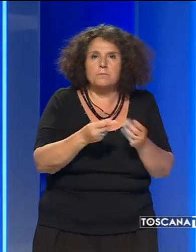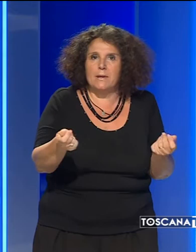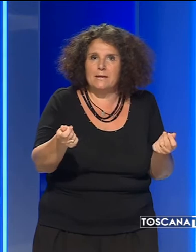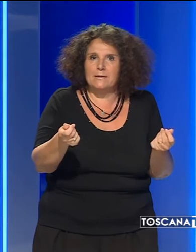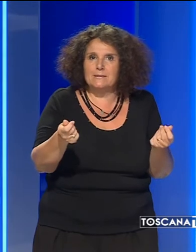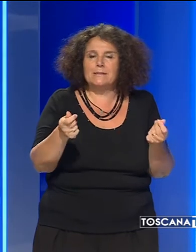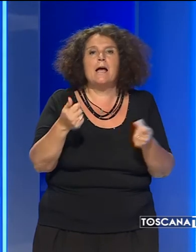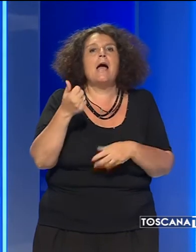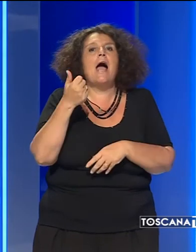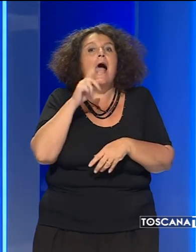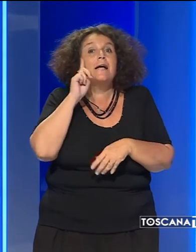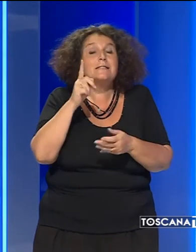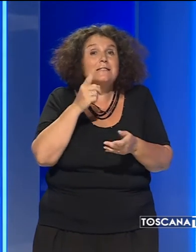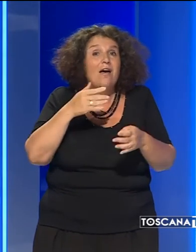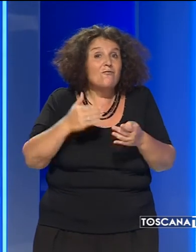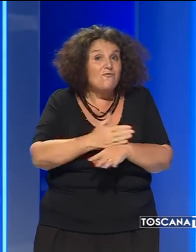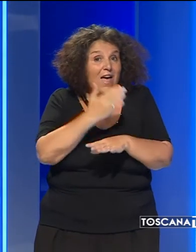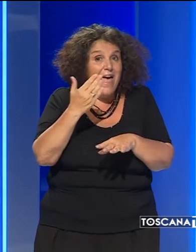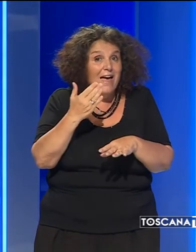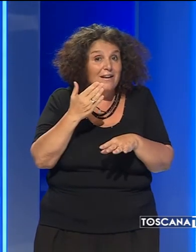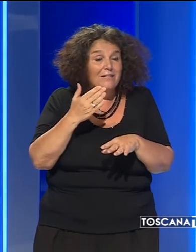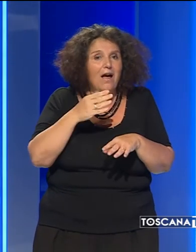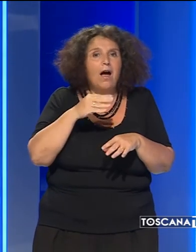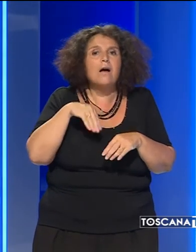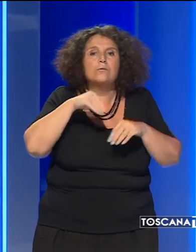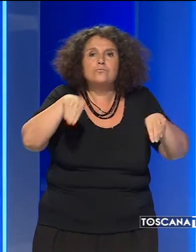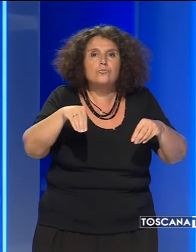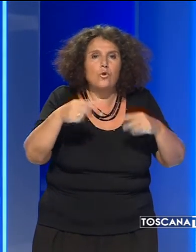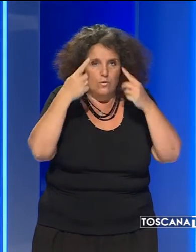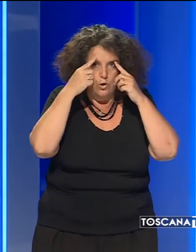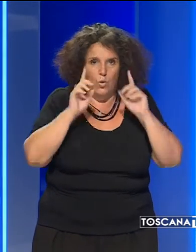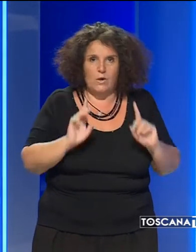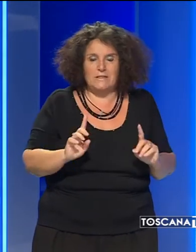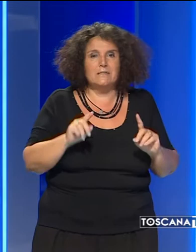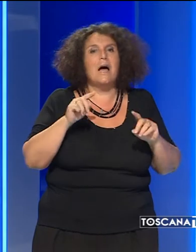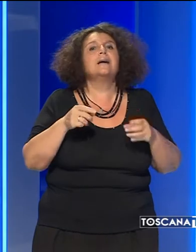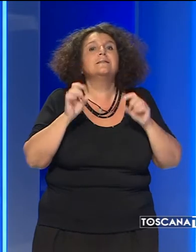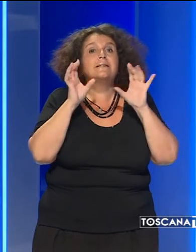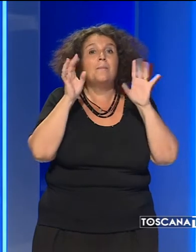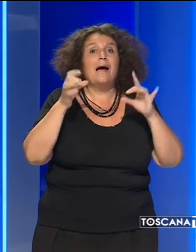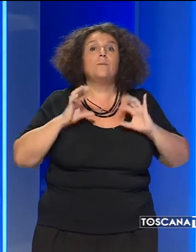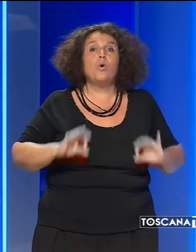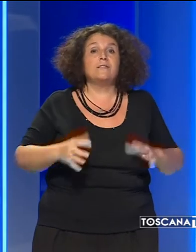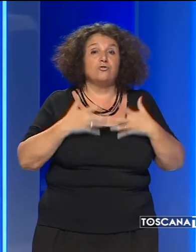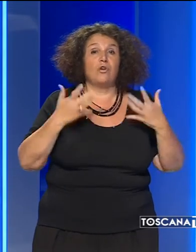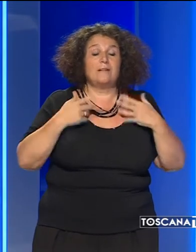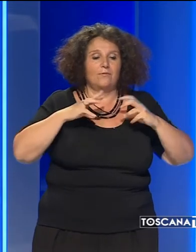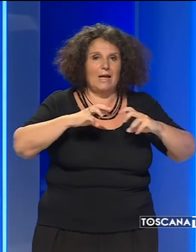Nonostante fosse ferita, non si sa dove sia finita. Stamani la scientifica ha eseguito i rilievi.